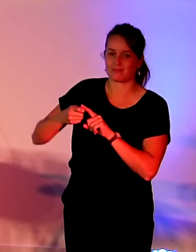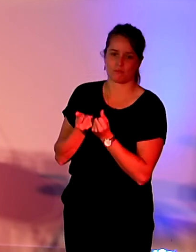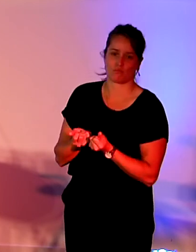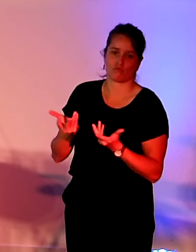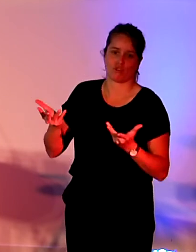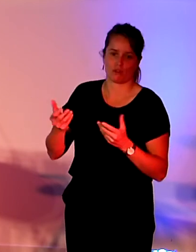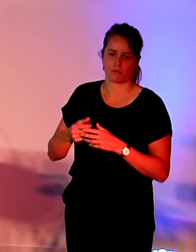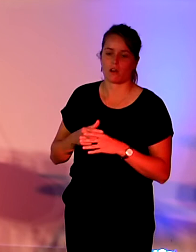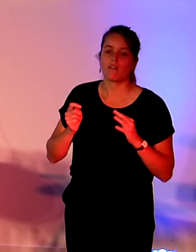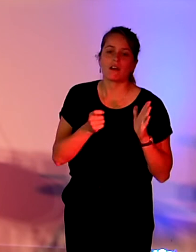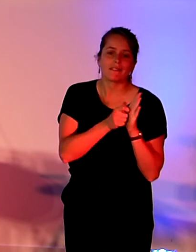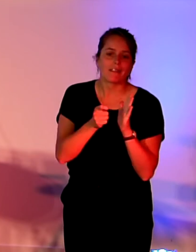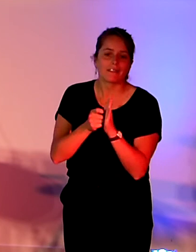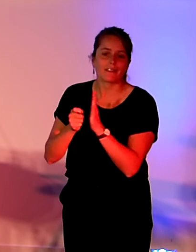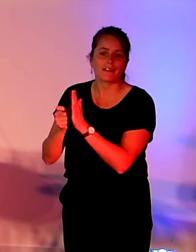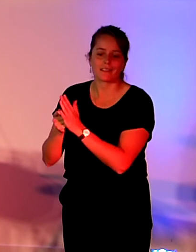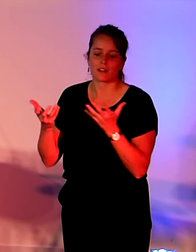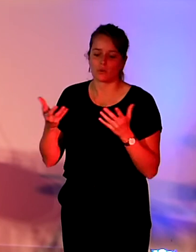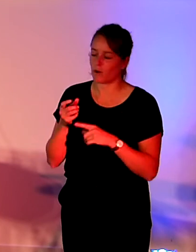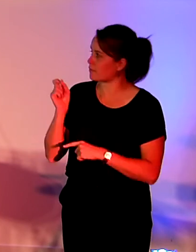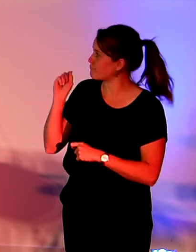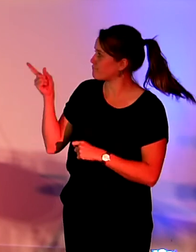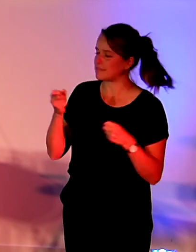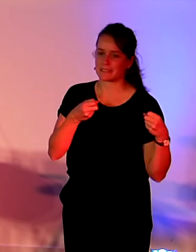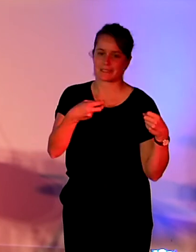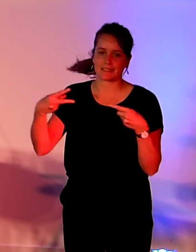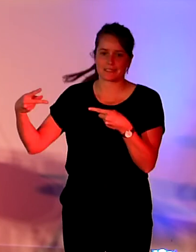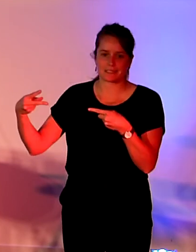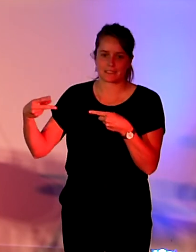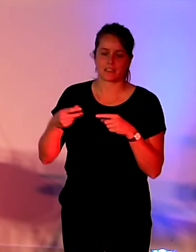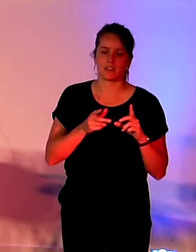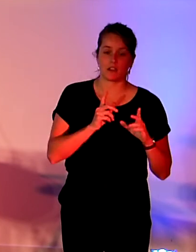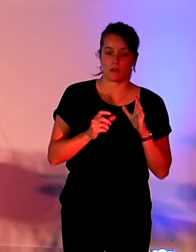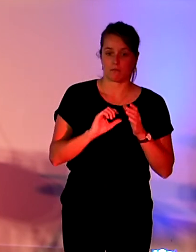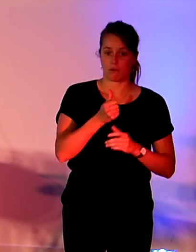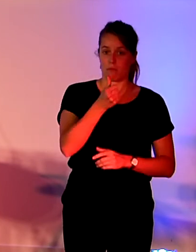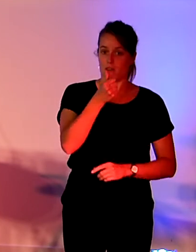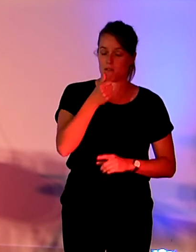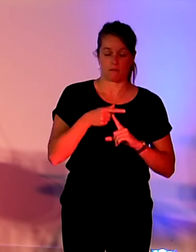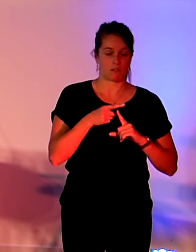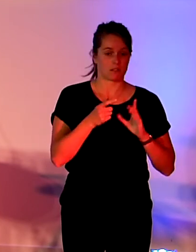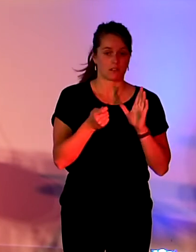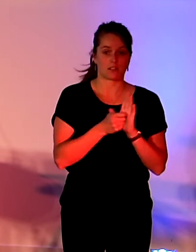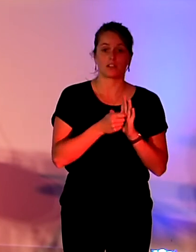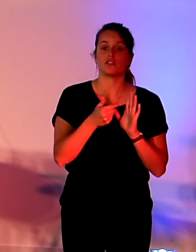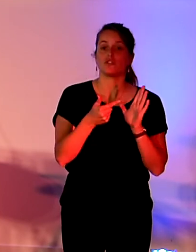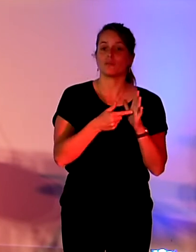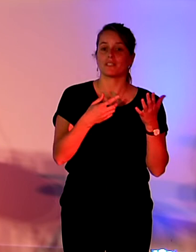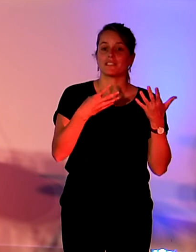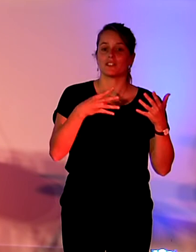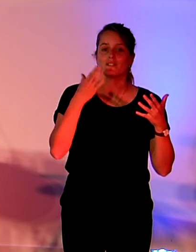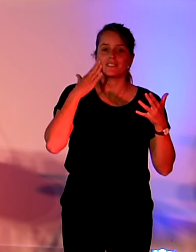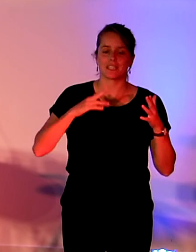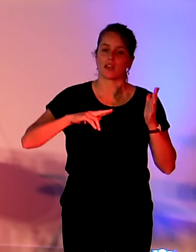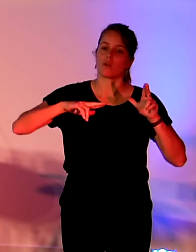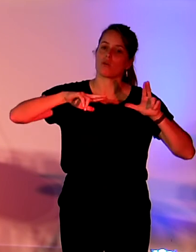Le premier événement, c'est en 2019 la création de la Convention citoyenne pour le climat,